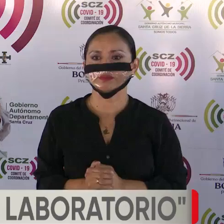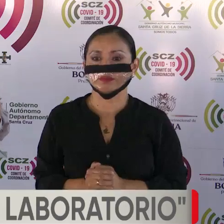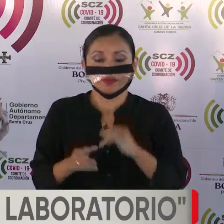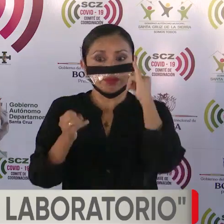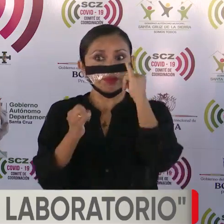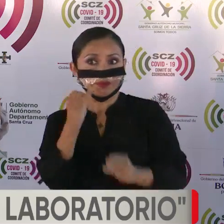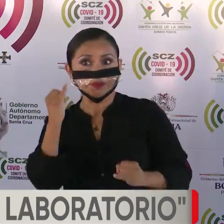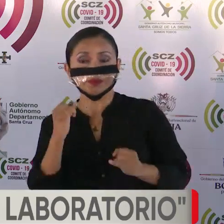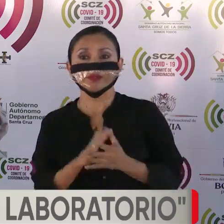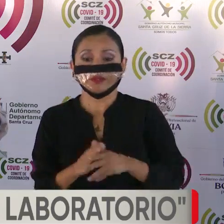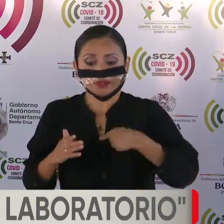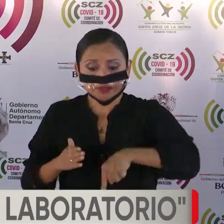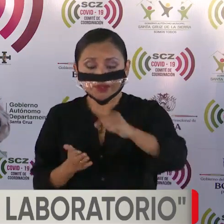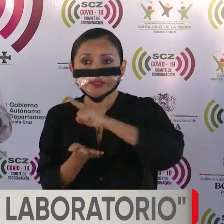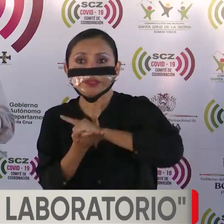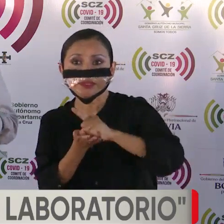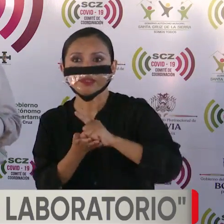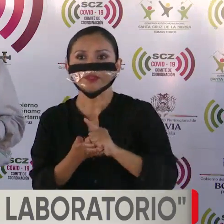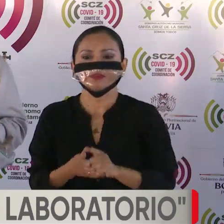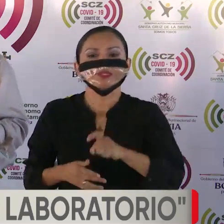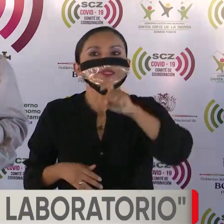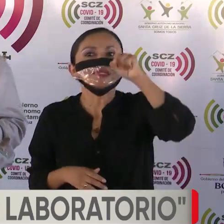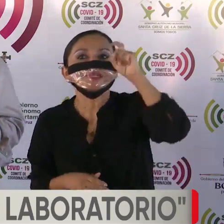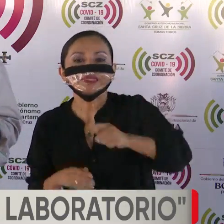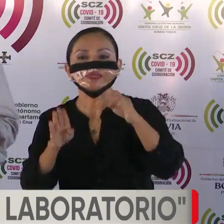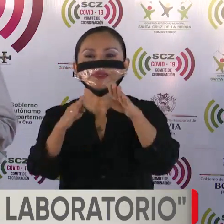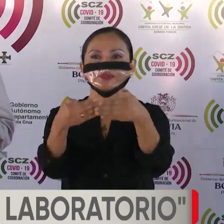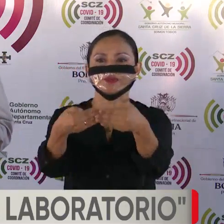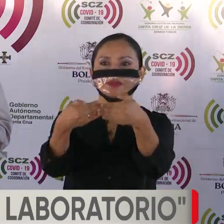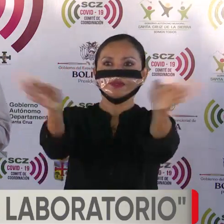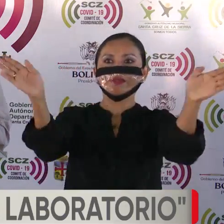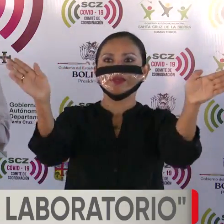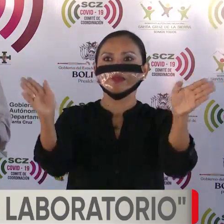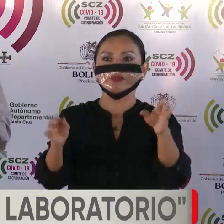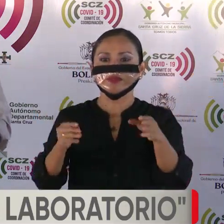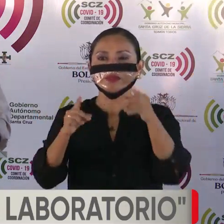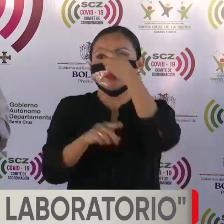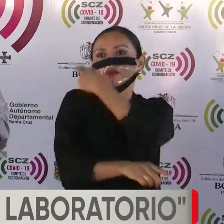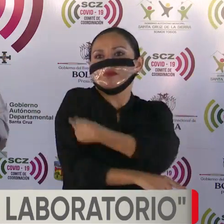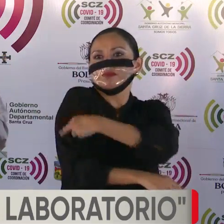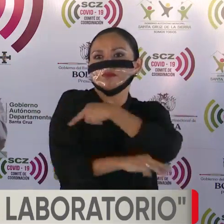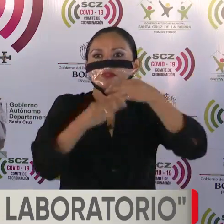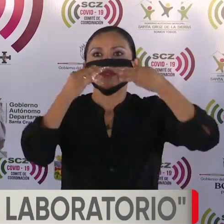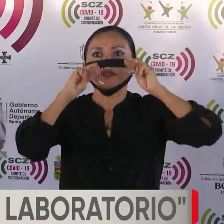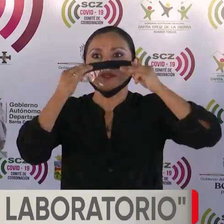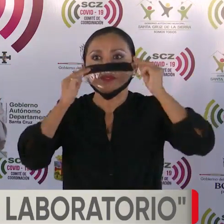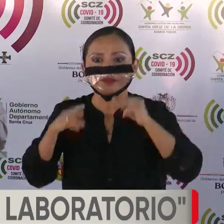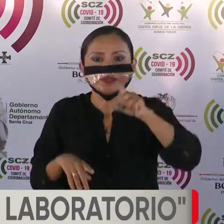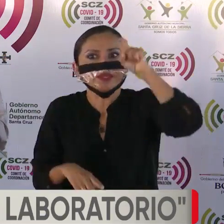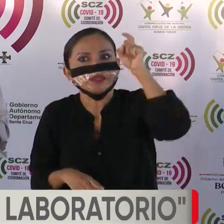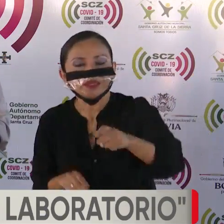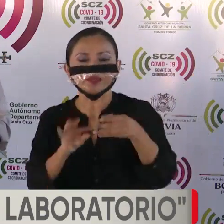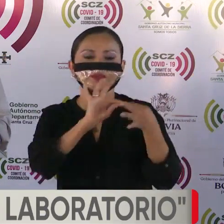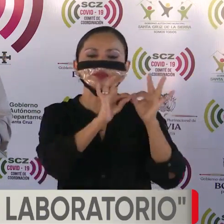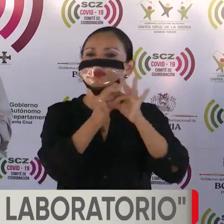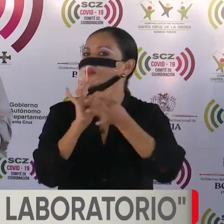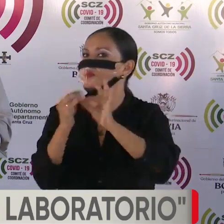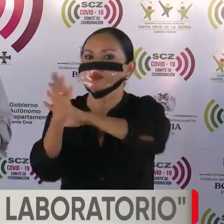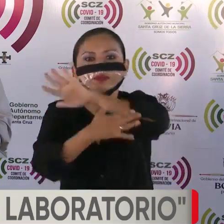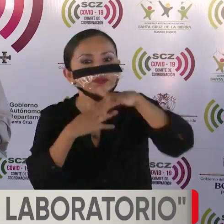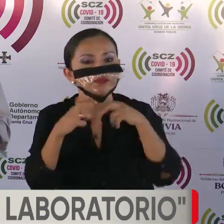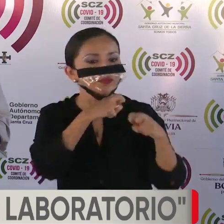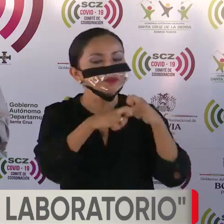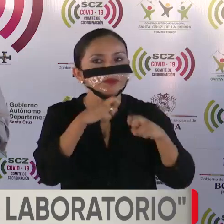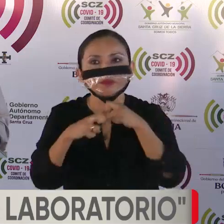Finalmente, esta semana debe abrir el hospital de Montero y tendrán que resolverse todos los